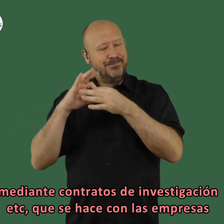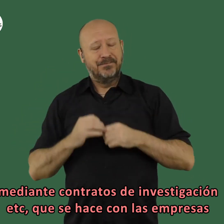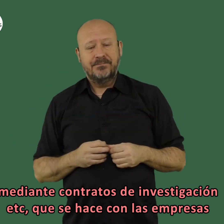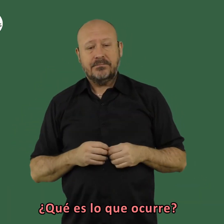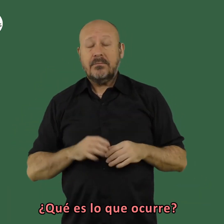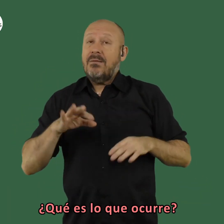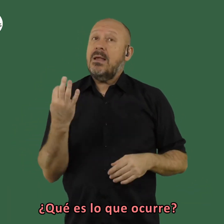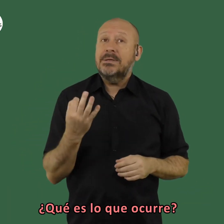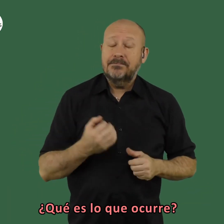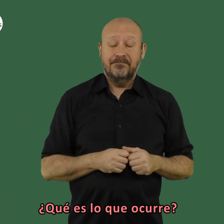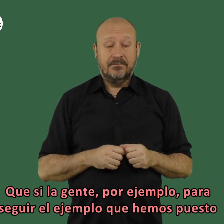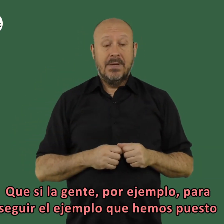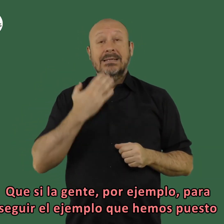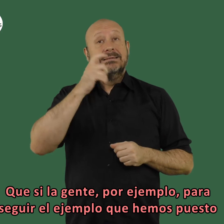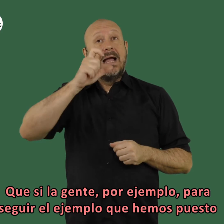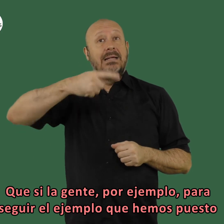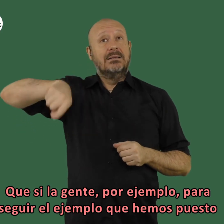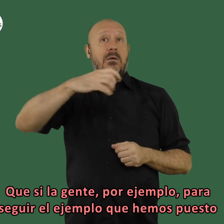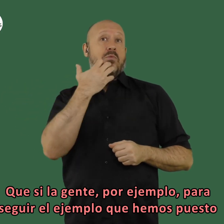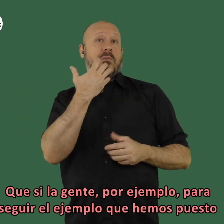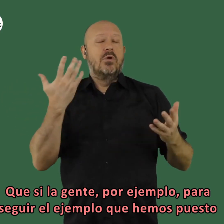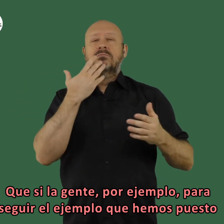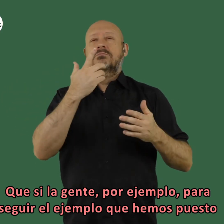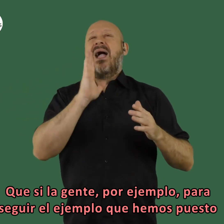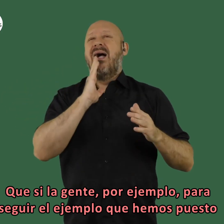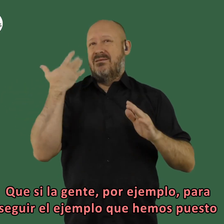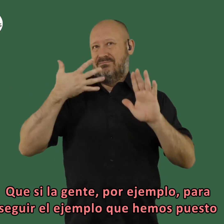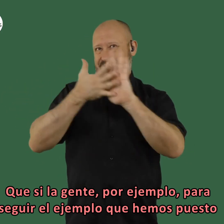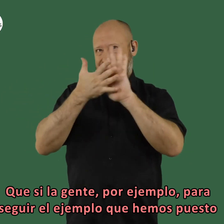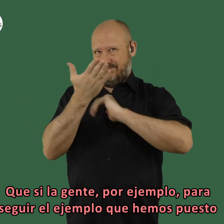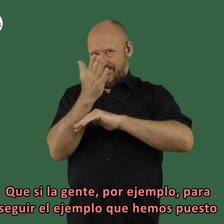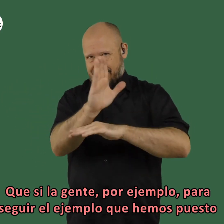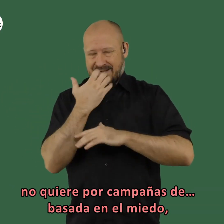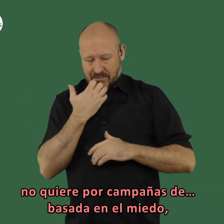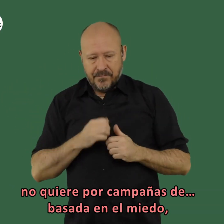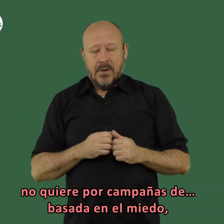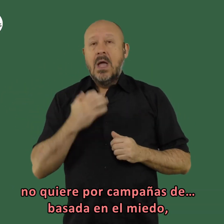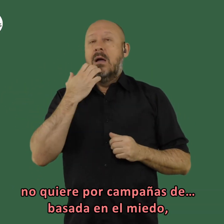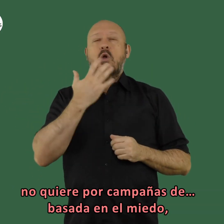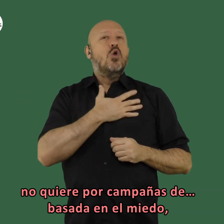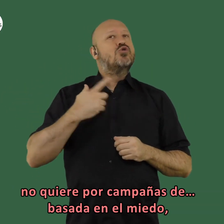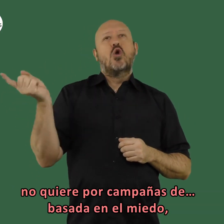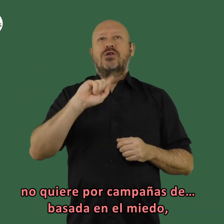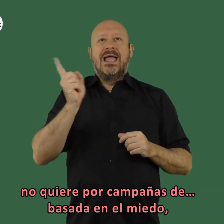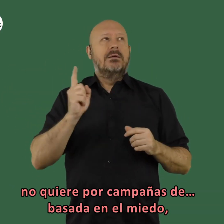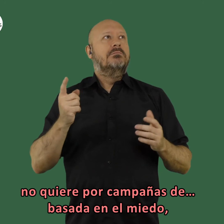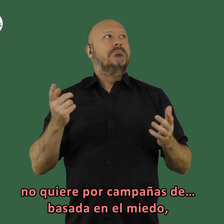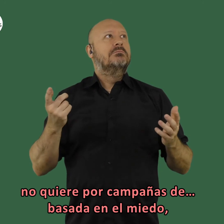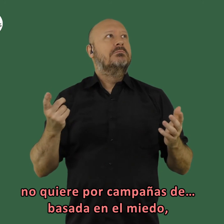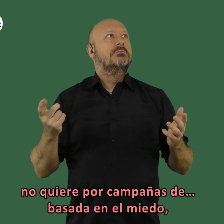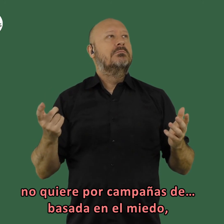con las empresas que es lo que ocurre que si la gente por ejemplo para seguir el ejemplo que hemos puesto no quiere por